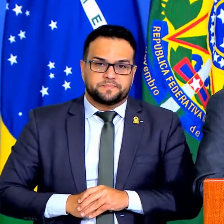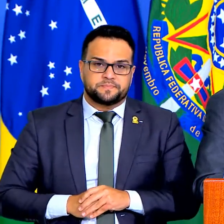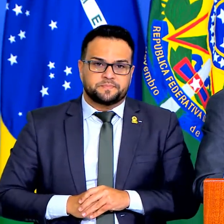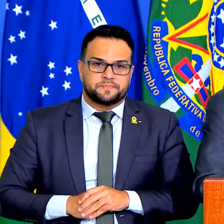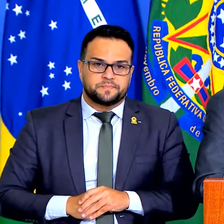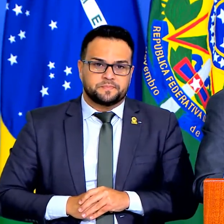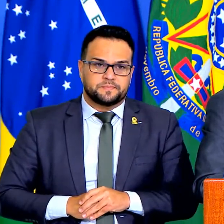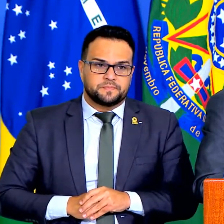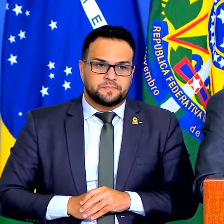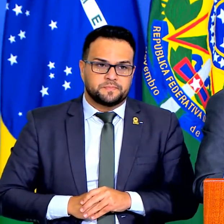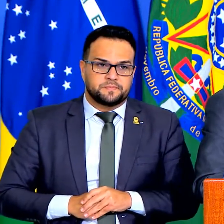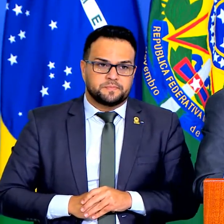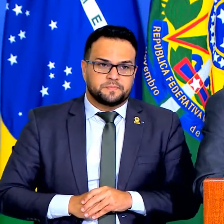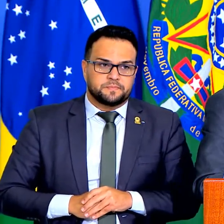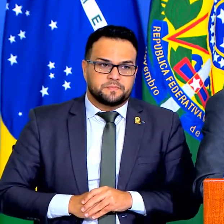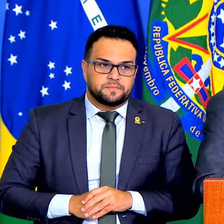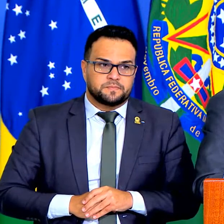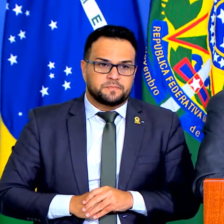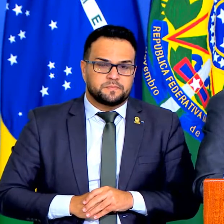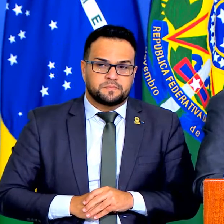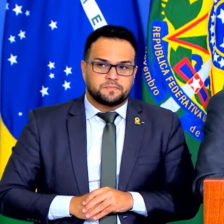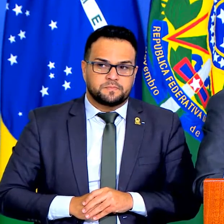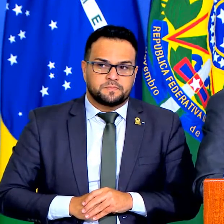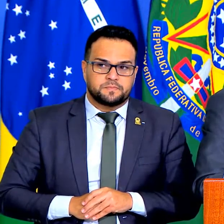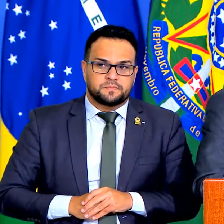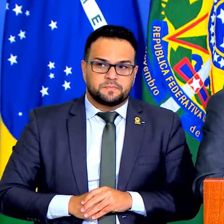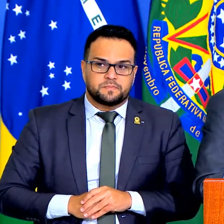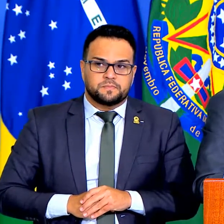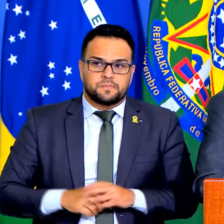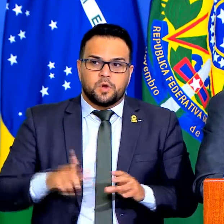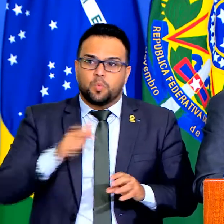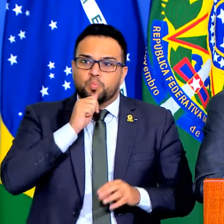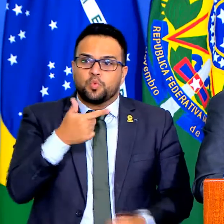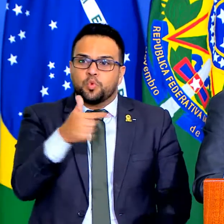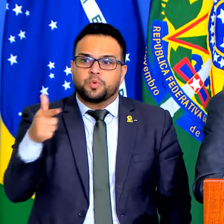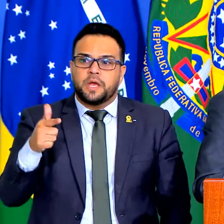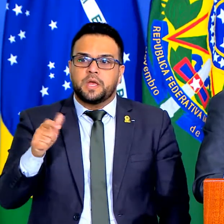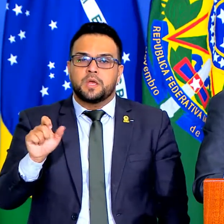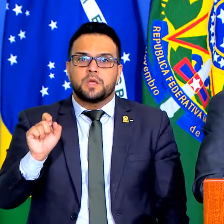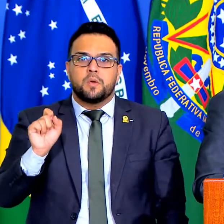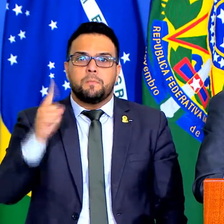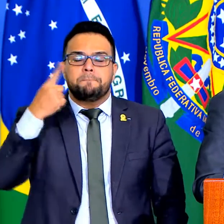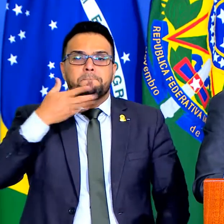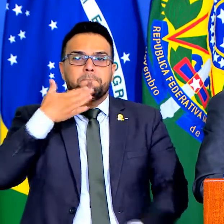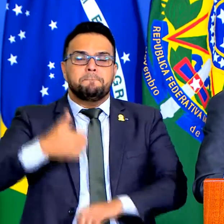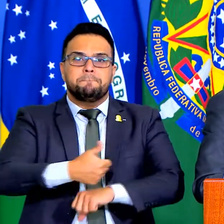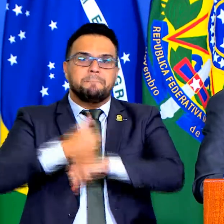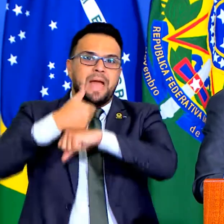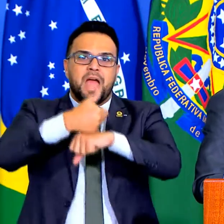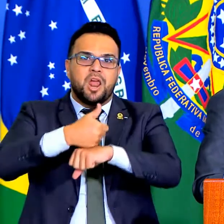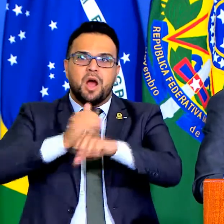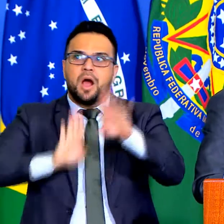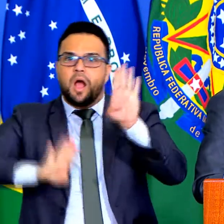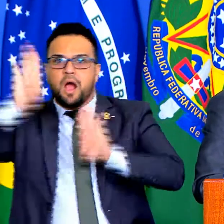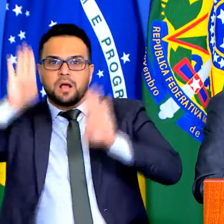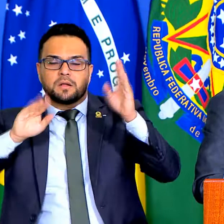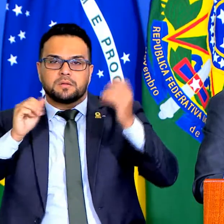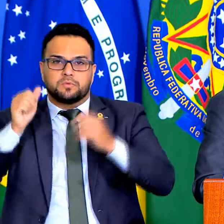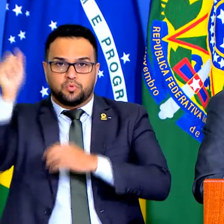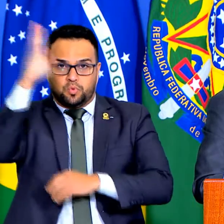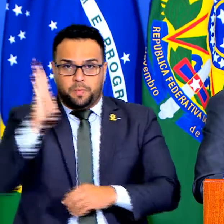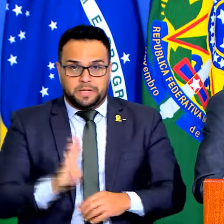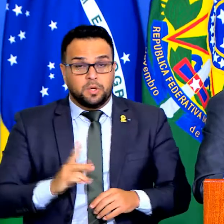não temos um possível melhor candidato para o Brasil, que pode estar na cabeça de cada um de vocês, nós temos a necessidade